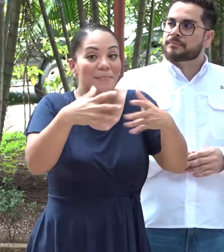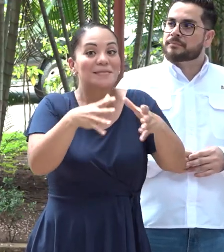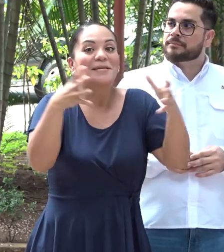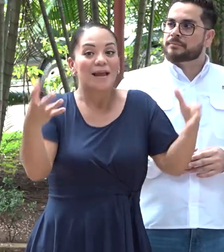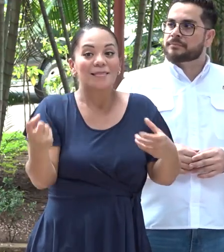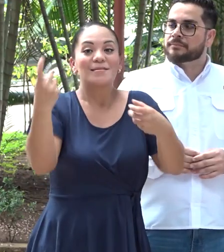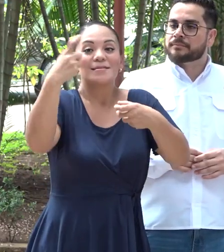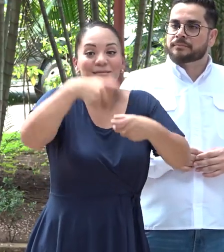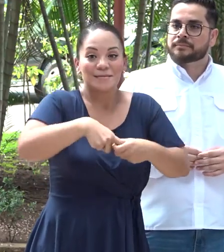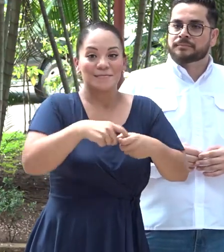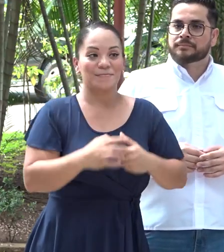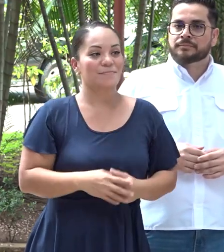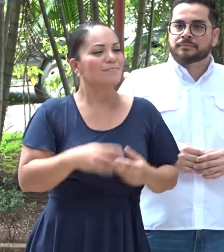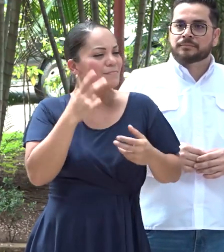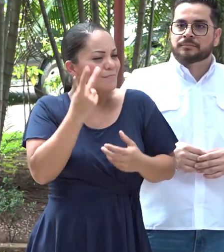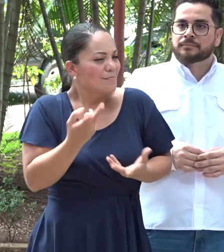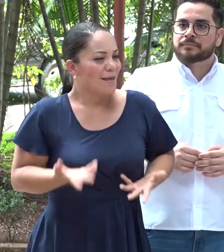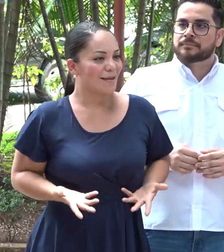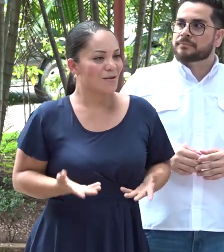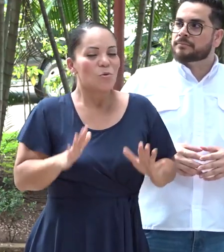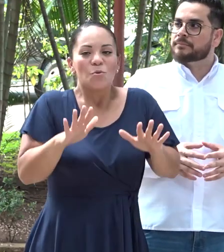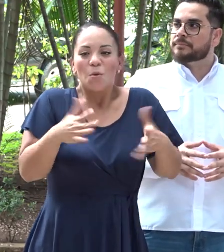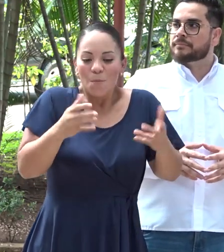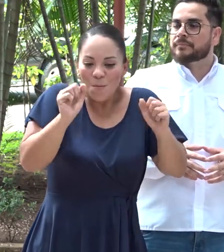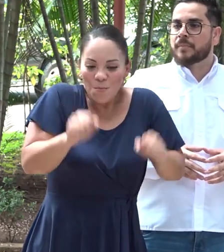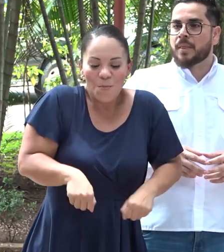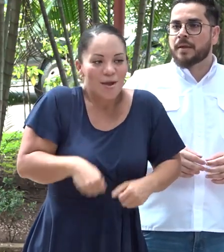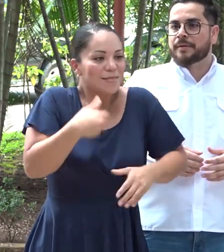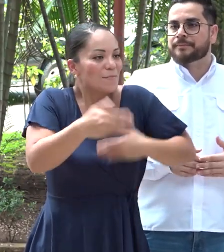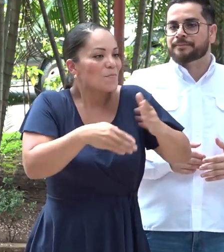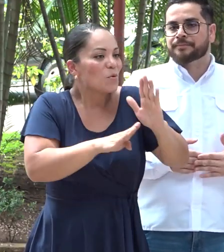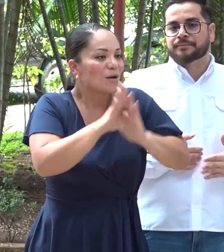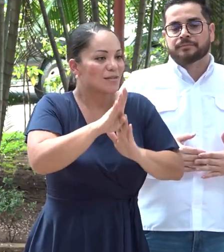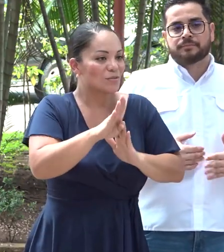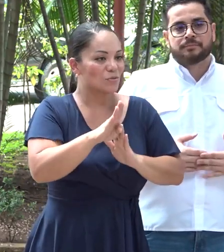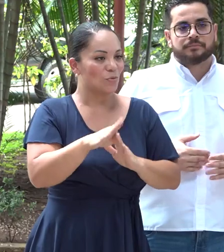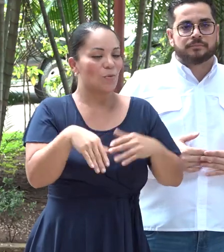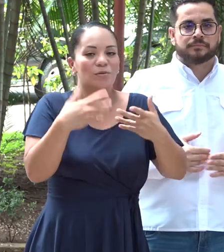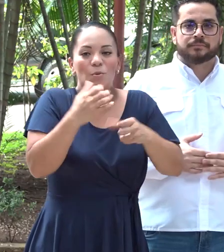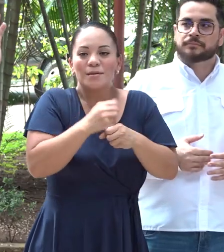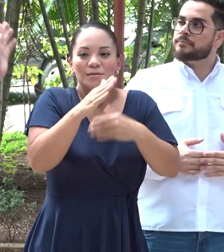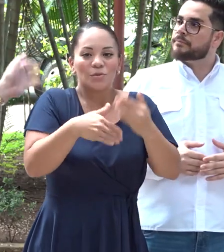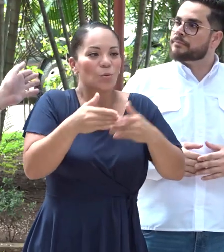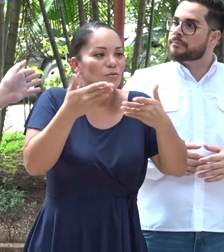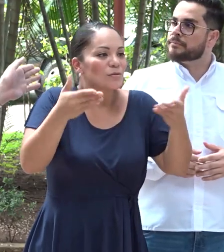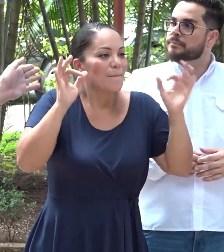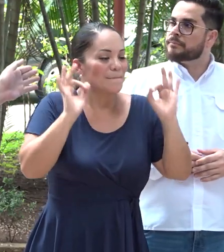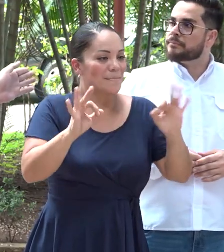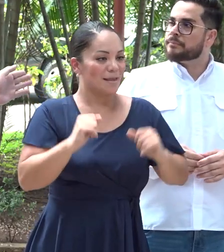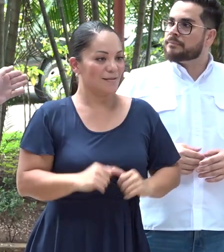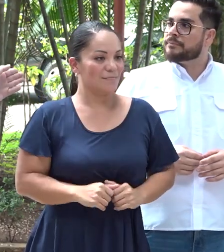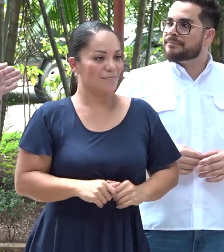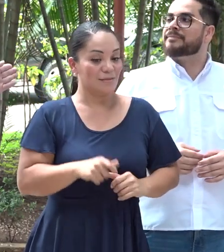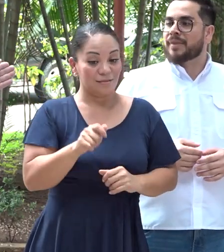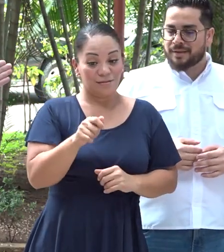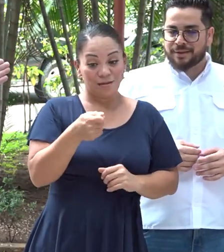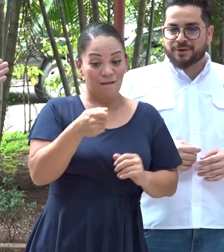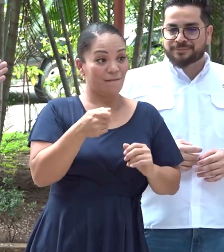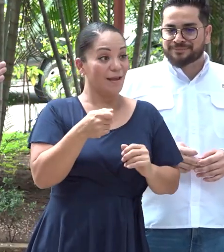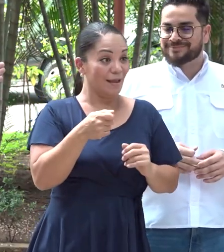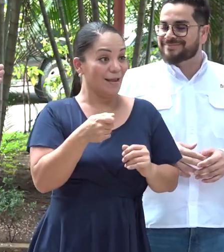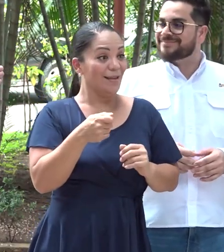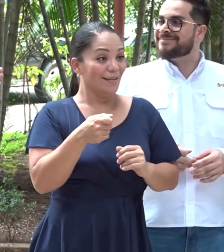grandes. Vean cómo sí puede haber progreso cuando se hacen las cosas. Bien, la llave de progreso, ese es